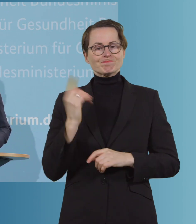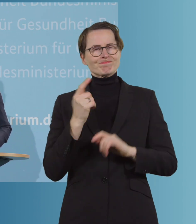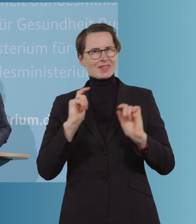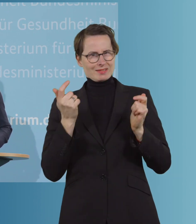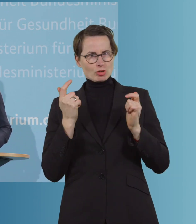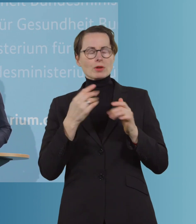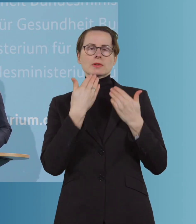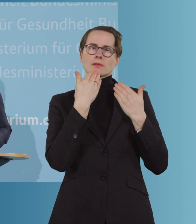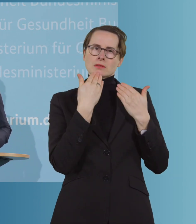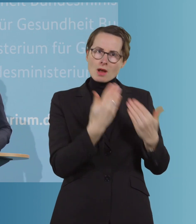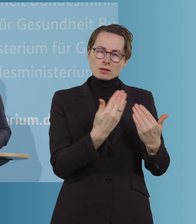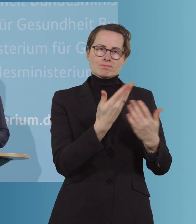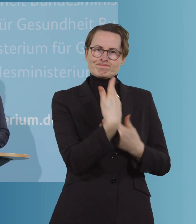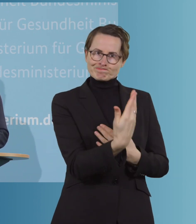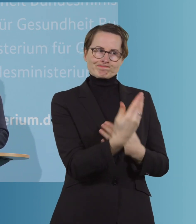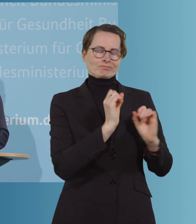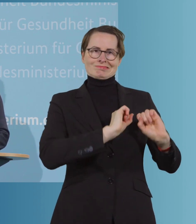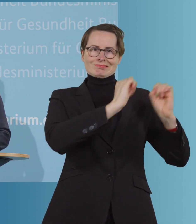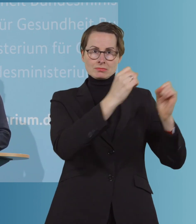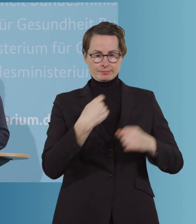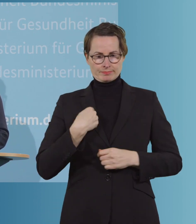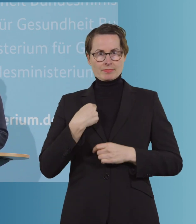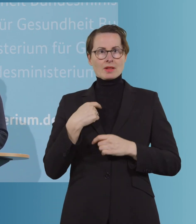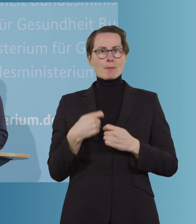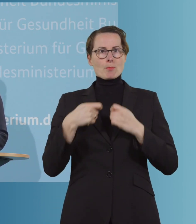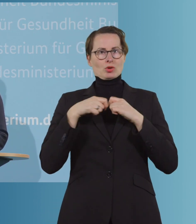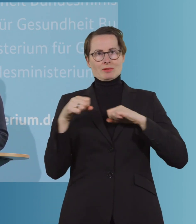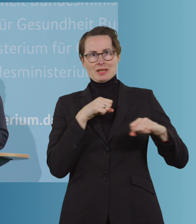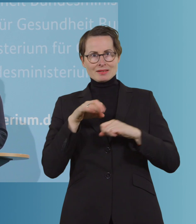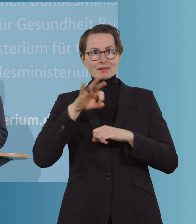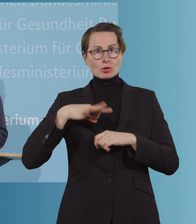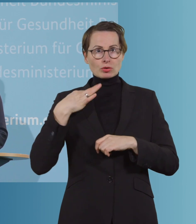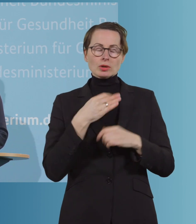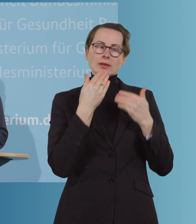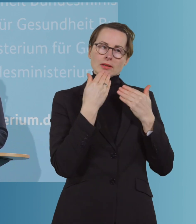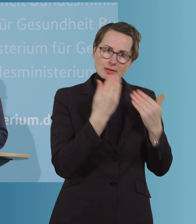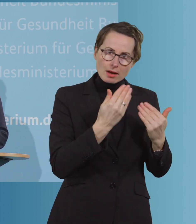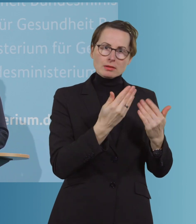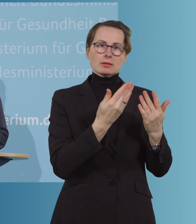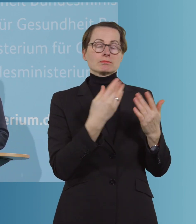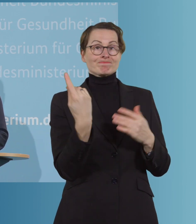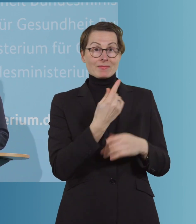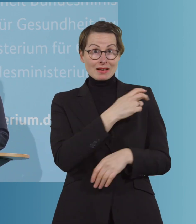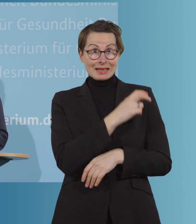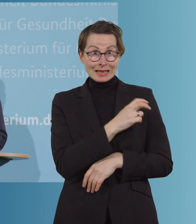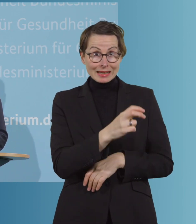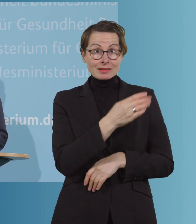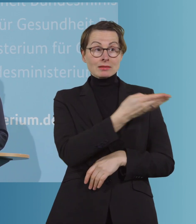für diesen Einsatz. Auch ich als Bundesminister für Gesundheit bin sehr, sehr dankbar dafür, dass unsere Kliniken, unser Gesundheitssystem insgesamt in den